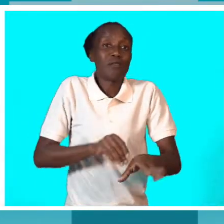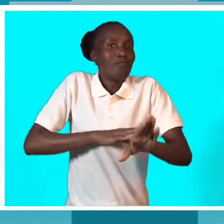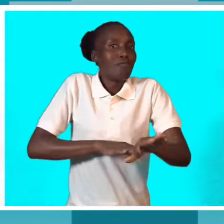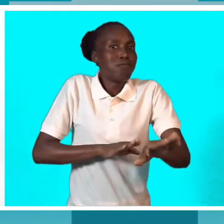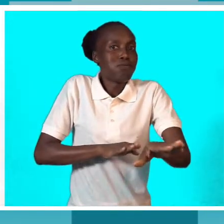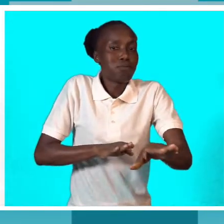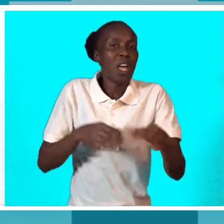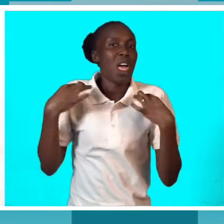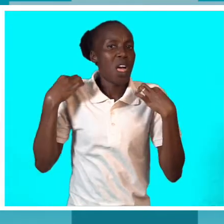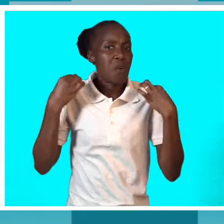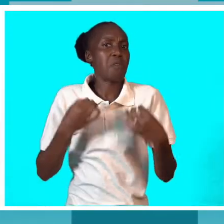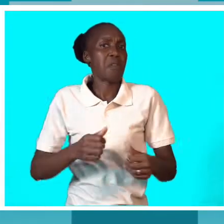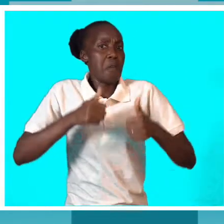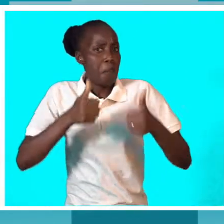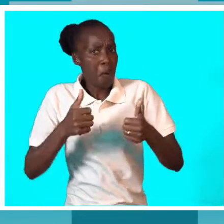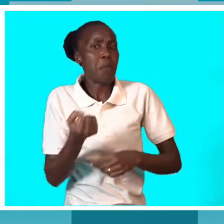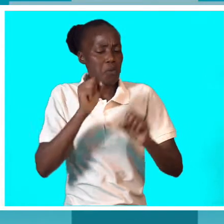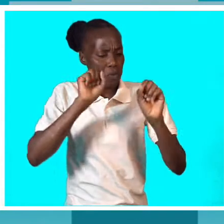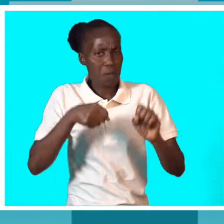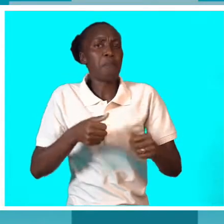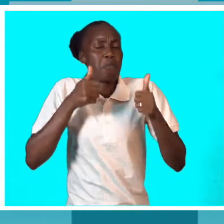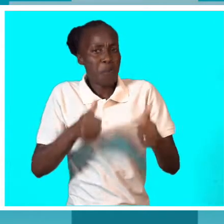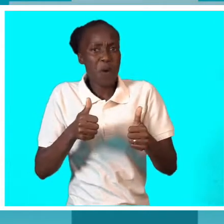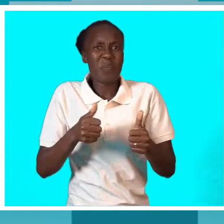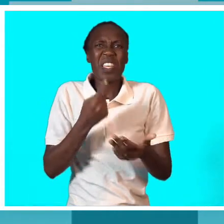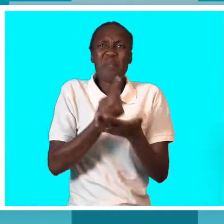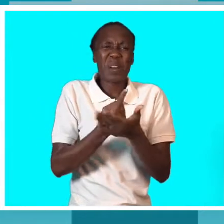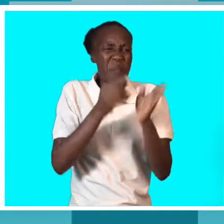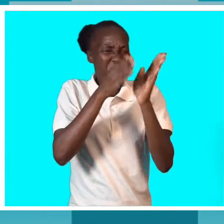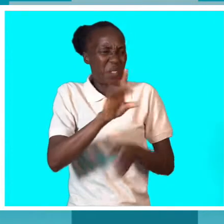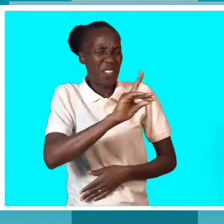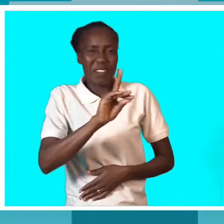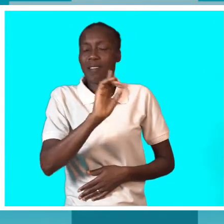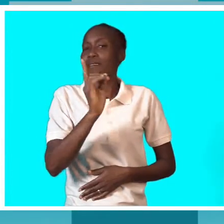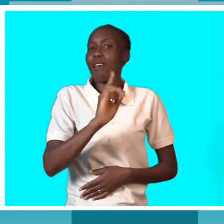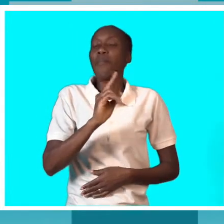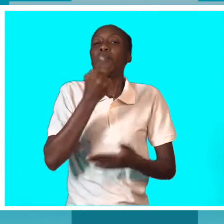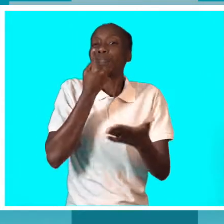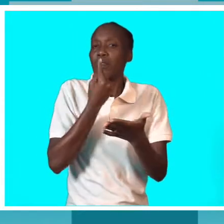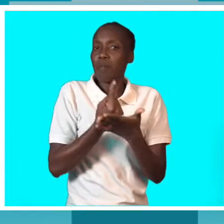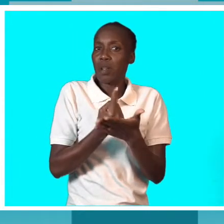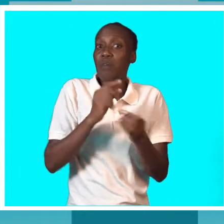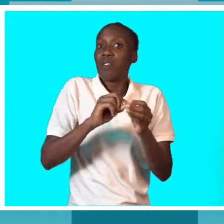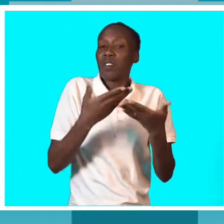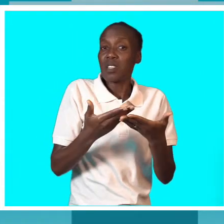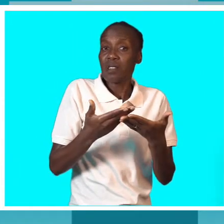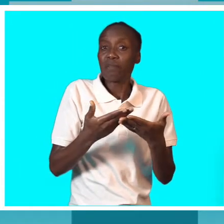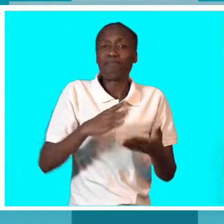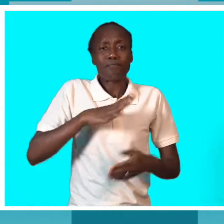bom, é bom, não importa o seu estado físico. E muitas das vezes é possível que estejam a ocorrer ao nível da comunidade onde elas estão